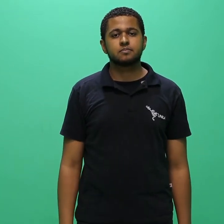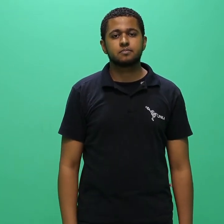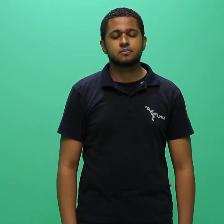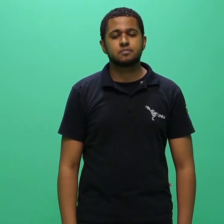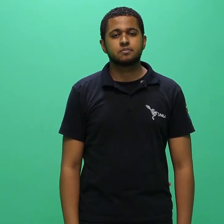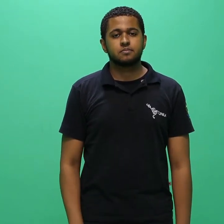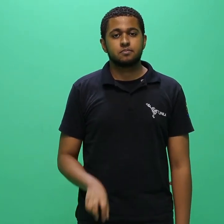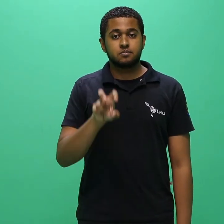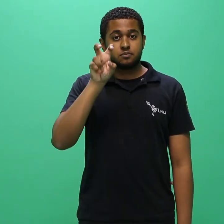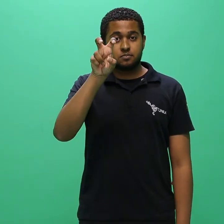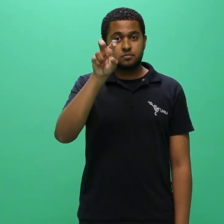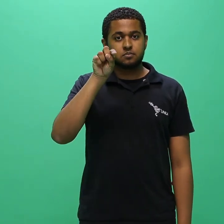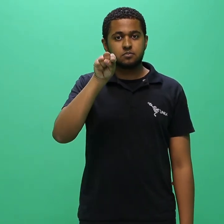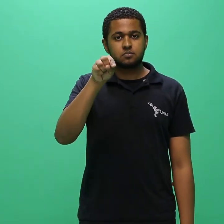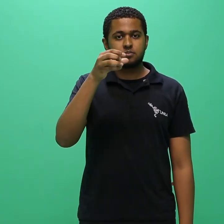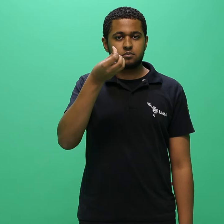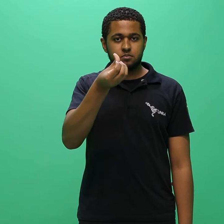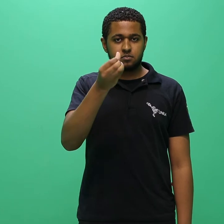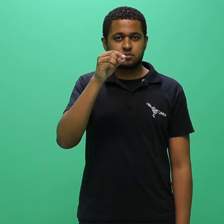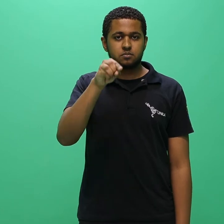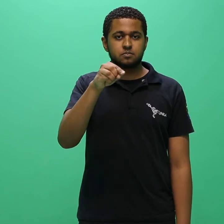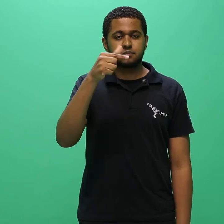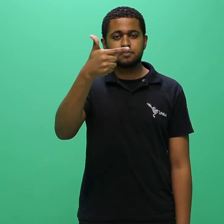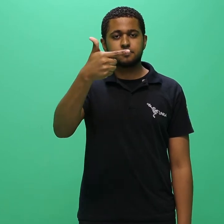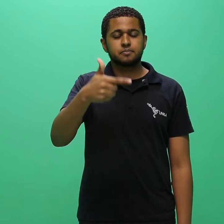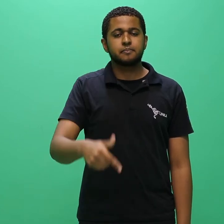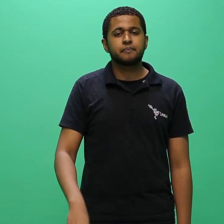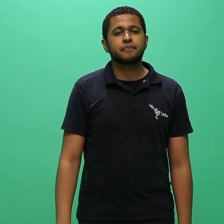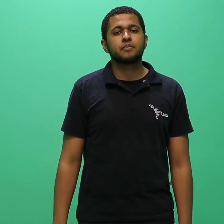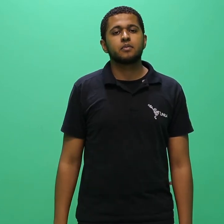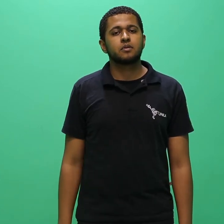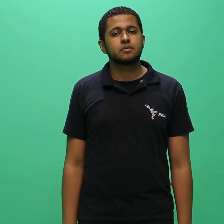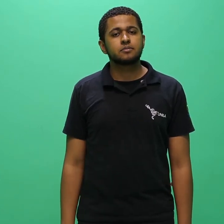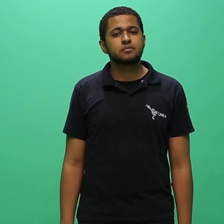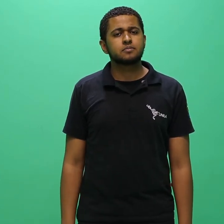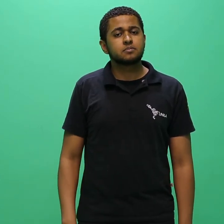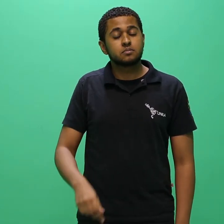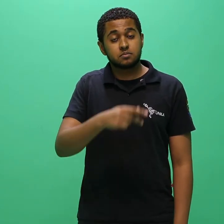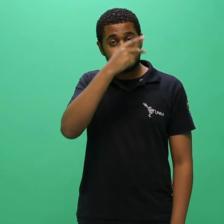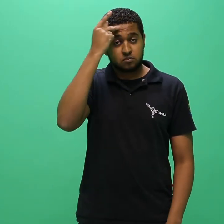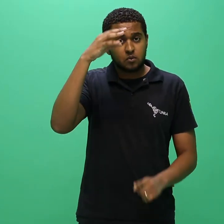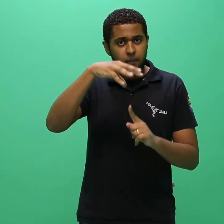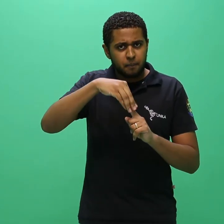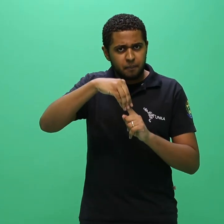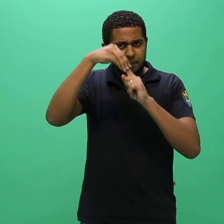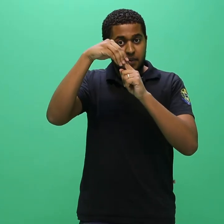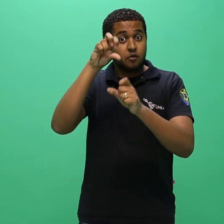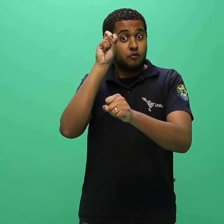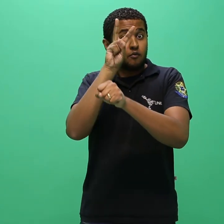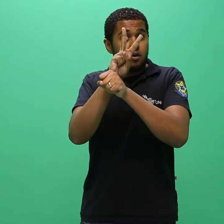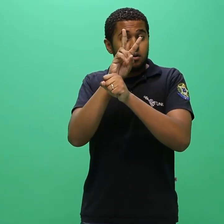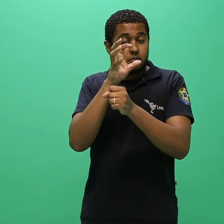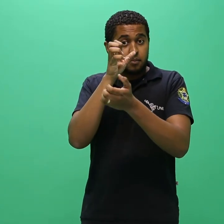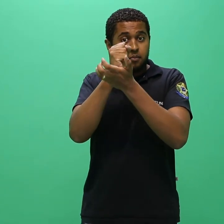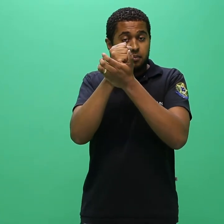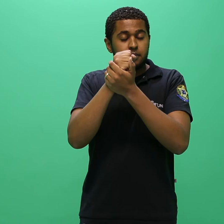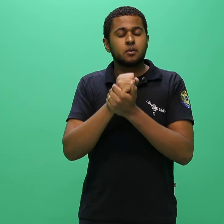5.6.2. Terão prioridade na ocupação das vagas